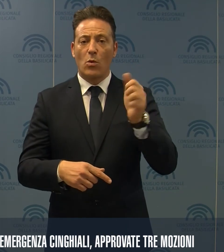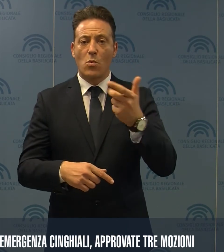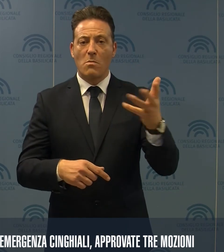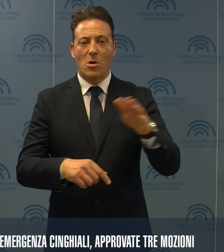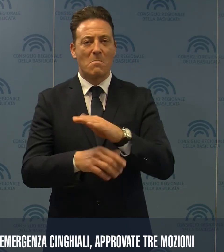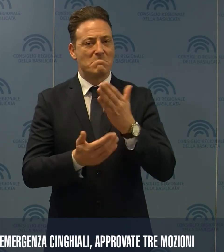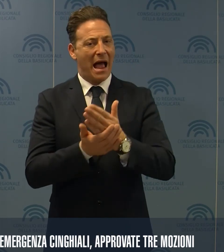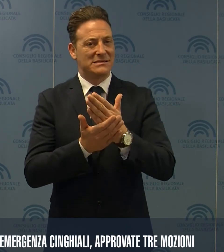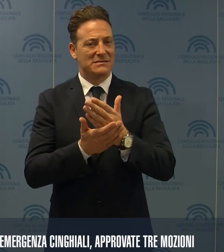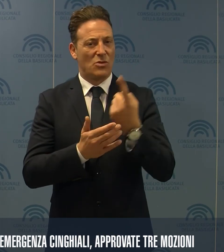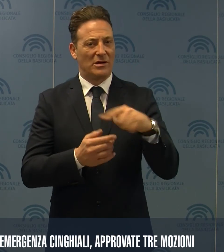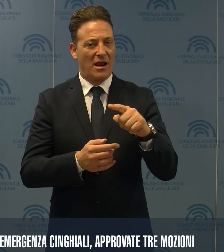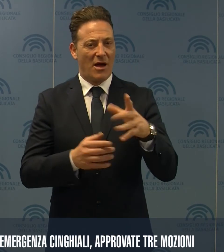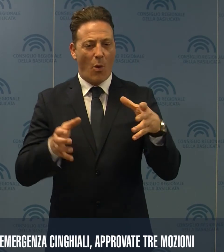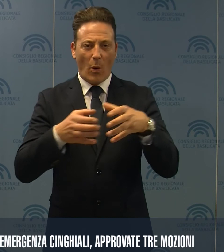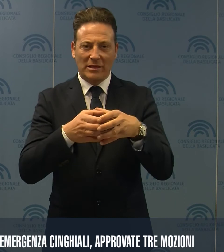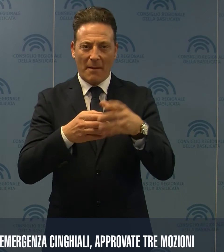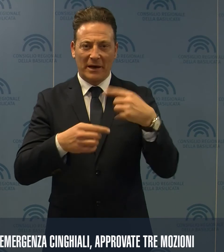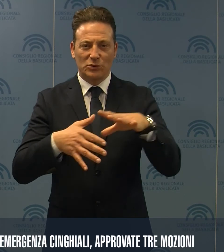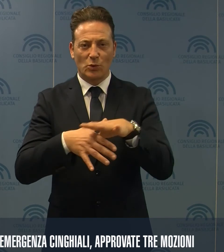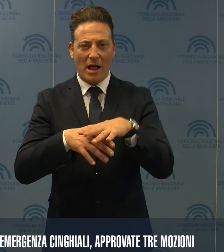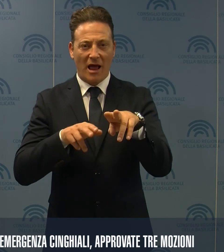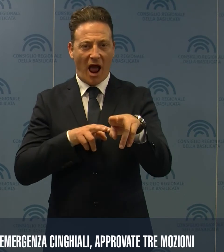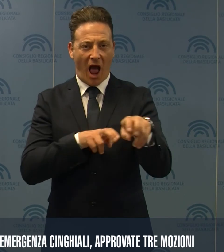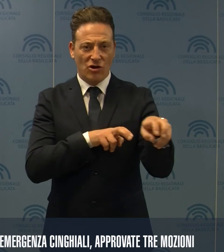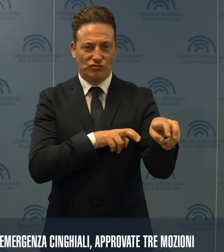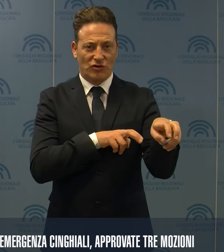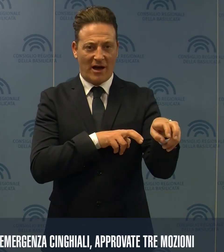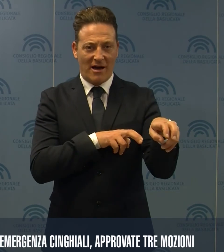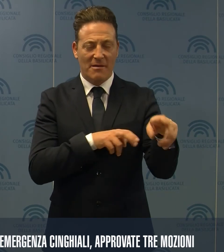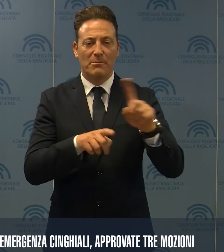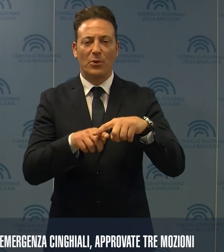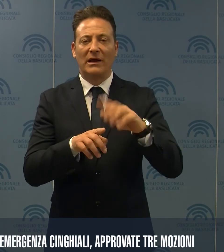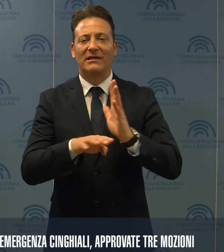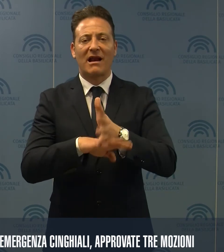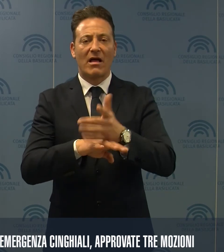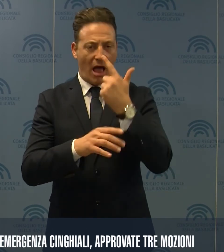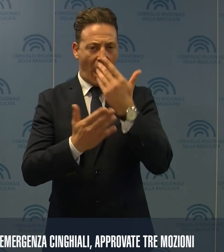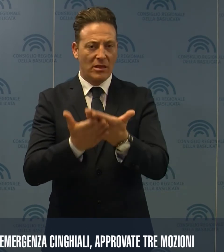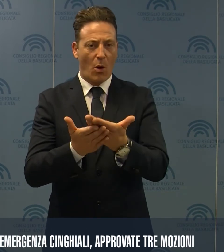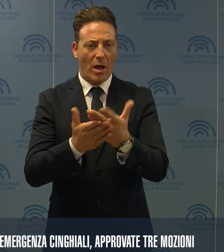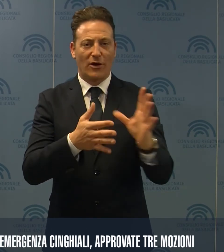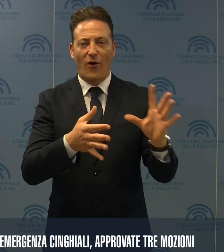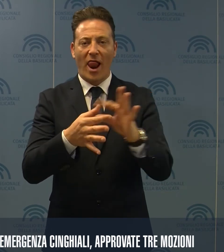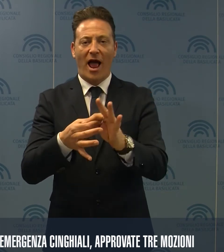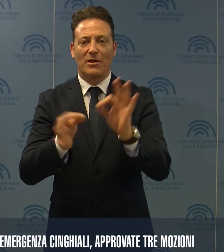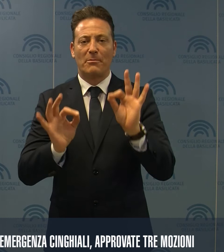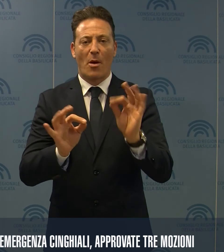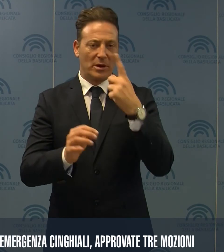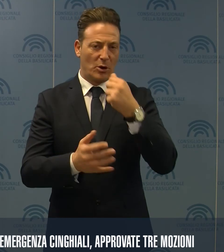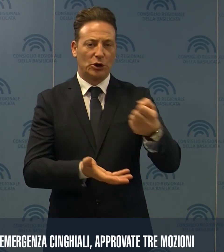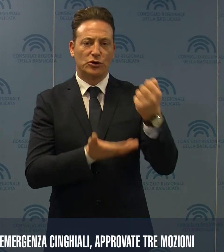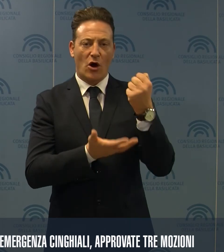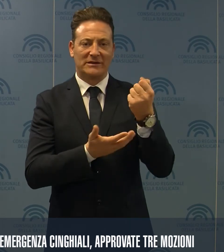massimo delle unità consentite per la squadra di caccia al cinghiale e misure adeguate e corrispondenti risorse